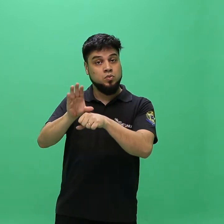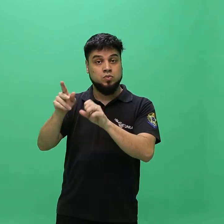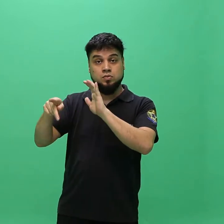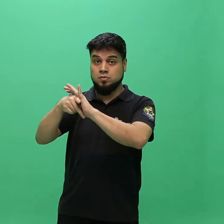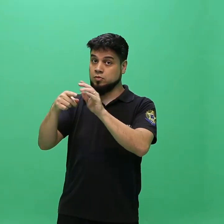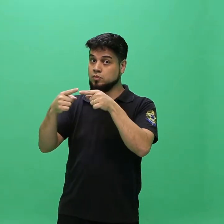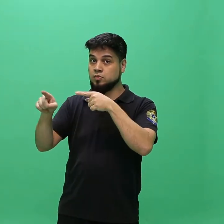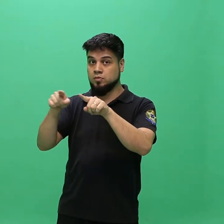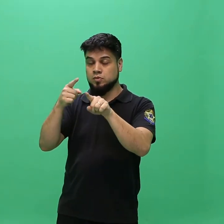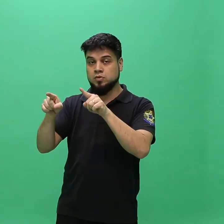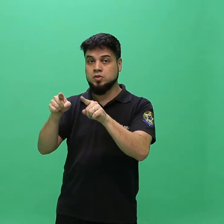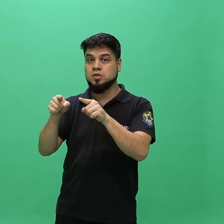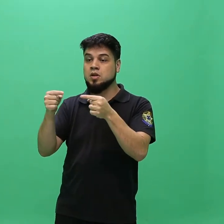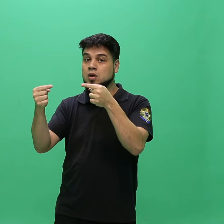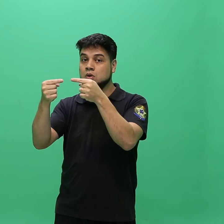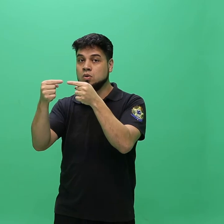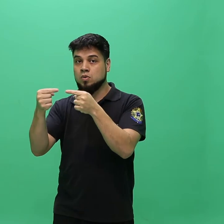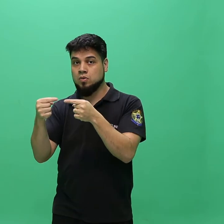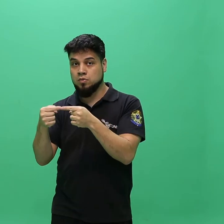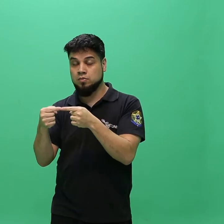Dicentes pelos docentes do curso.